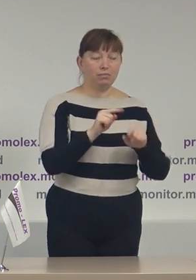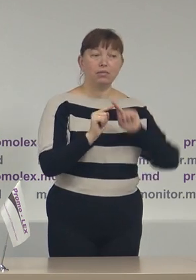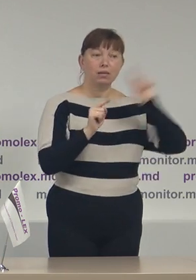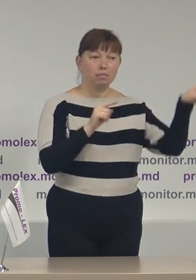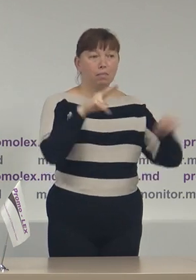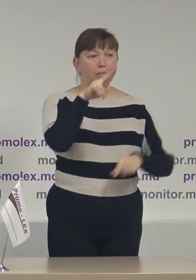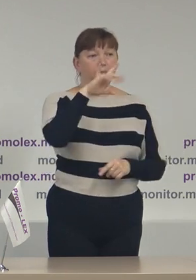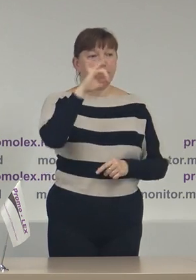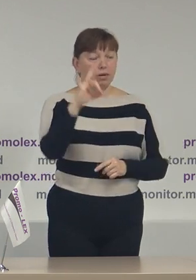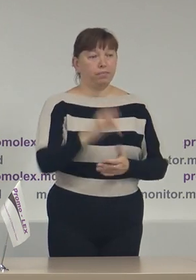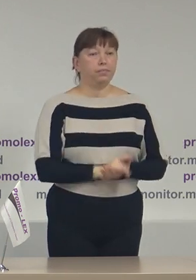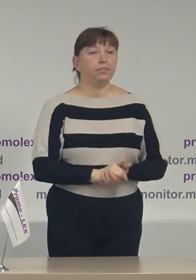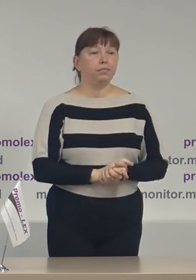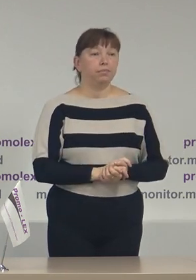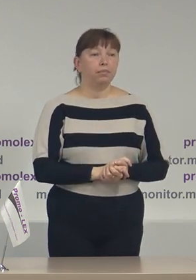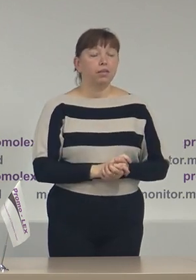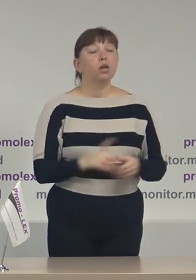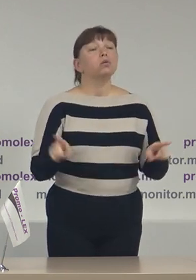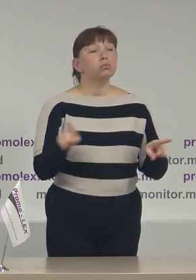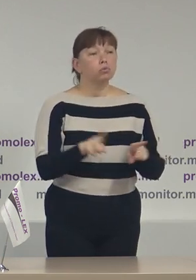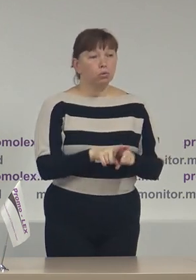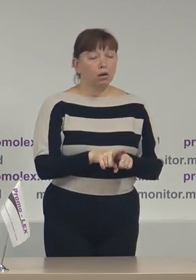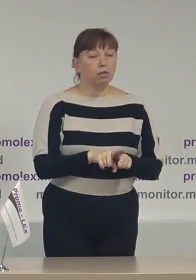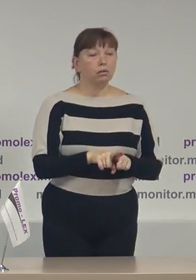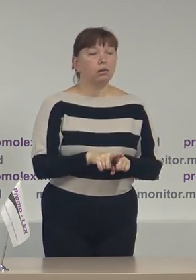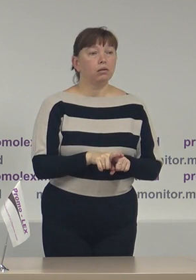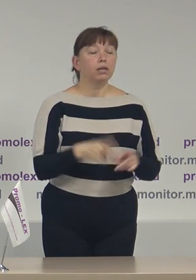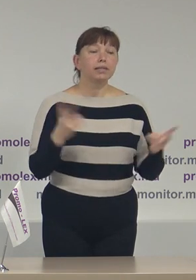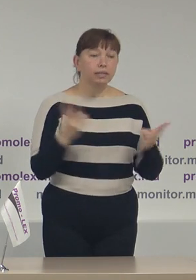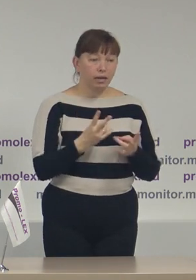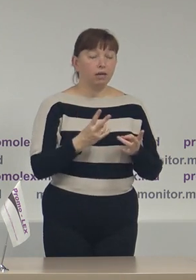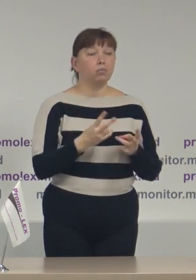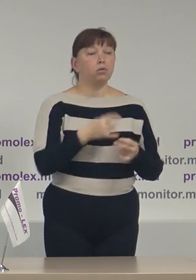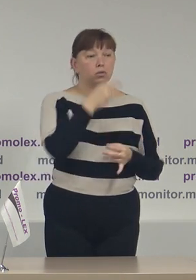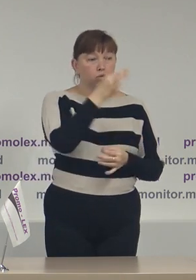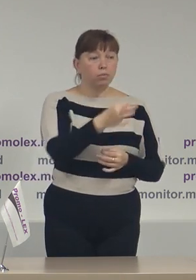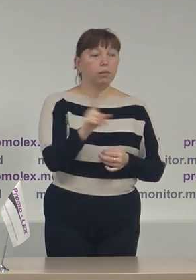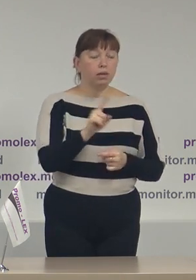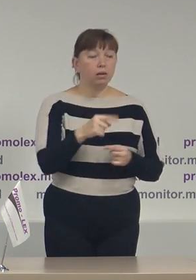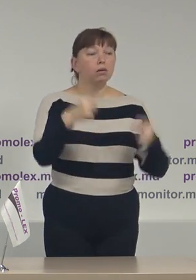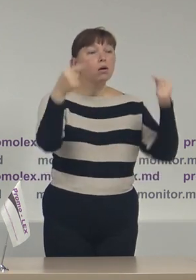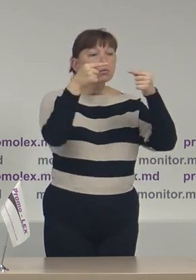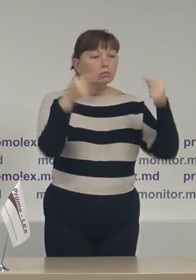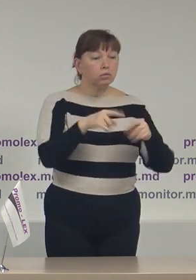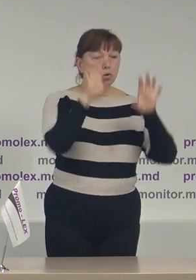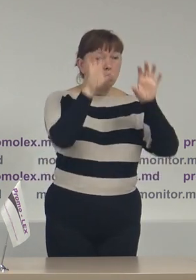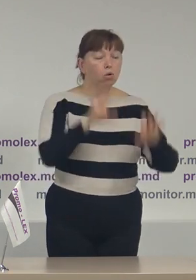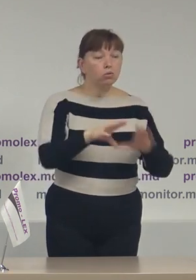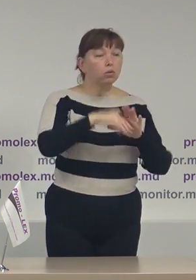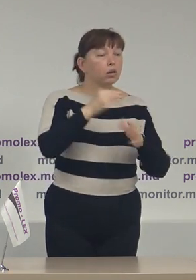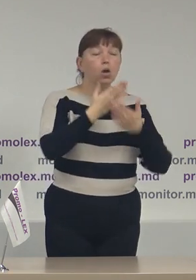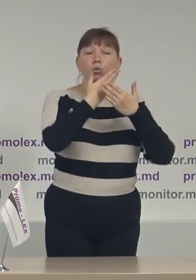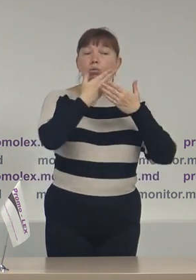Nistrului. Totodată trebuie să subliniem că potrivit codul electoral nu